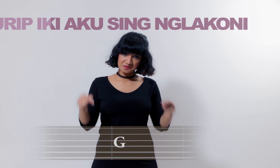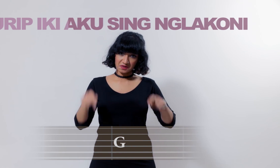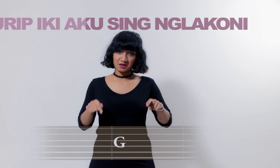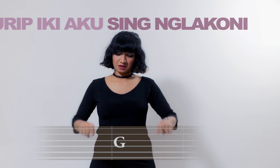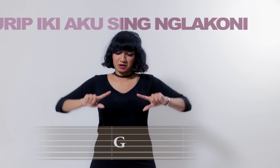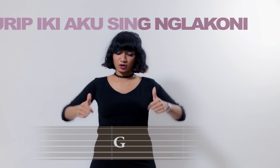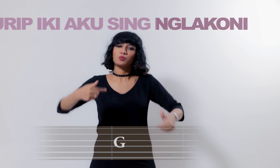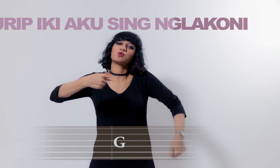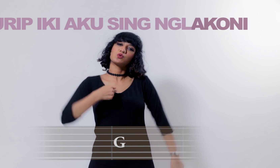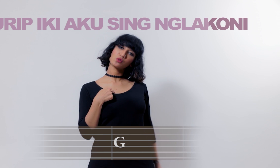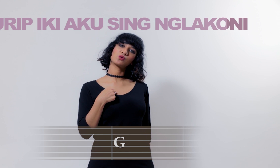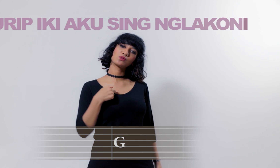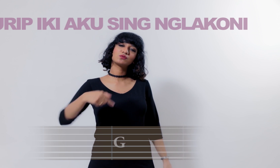Udah tinggi aku cerita kode